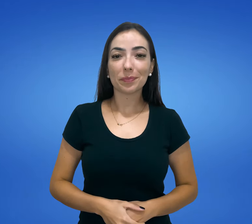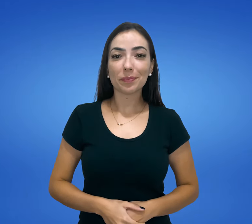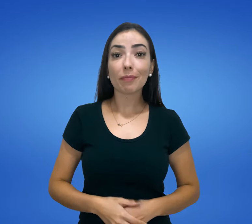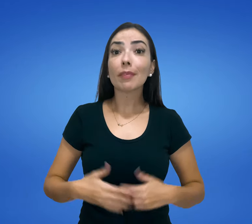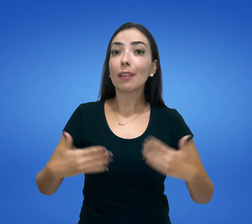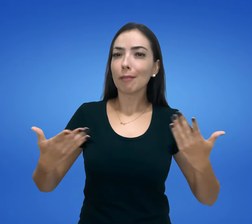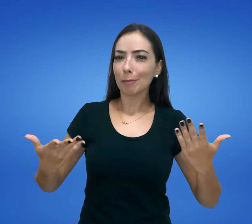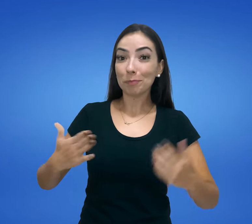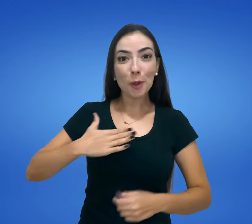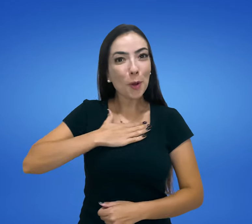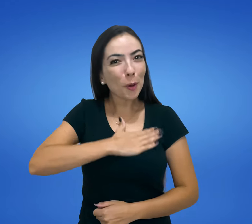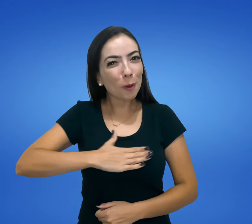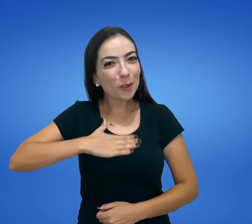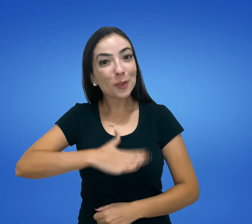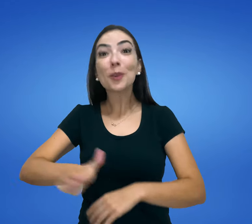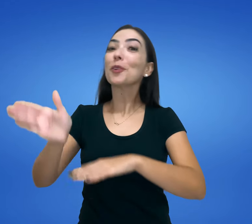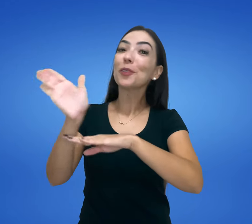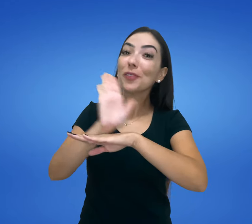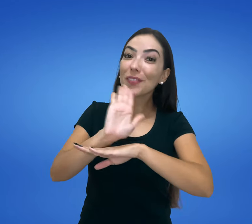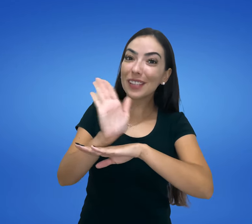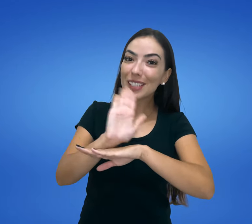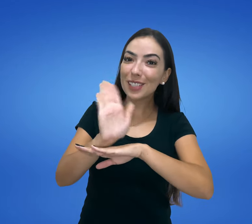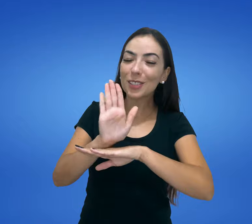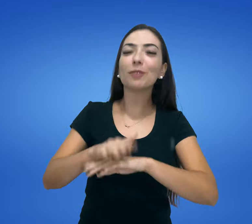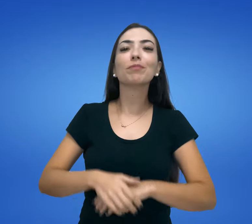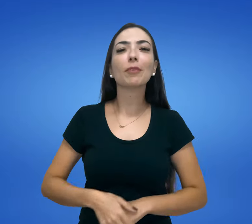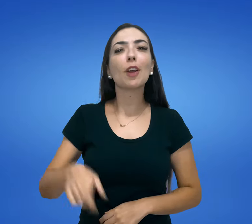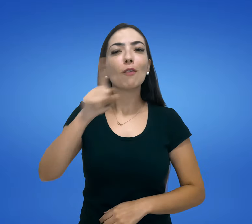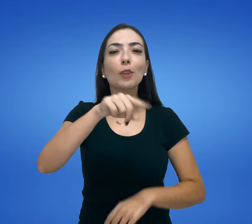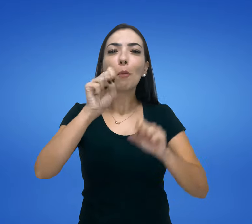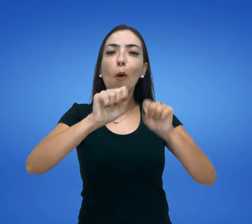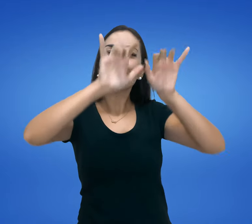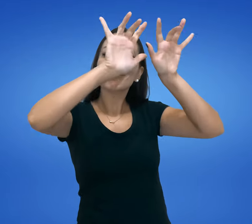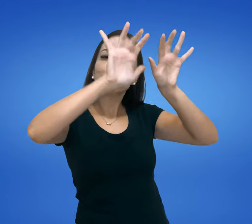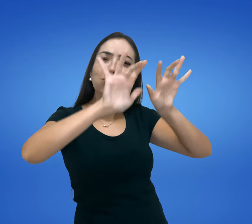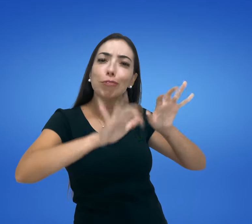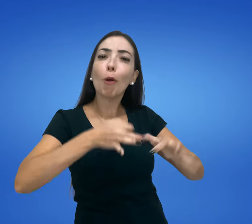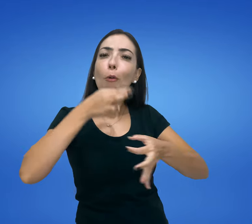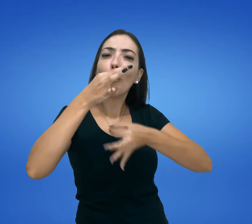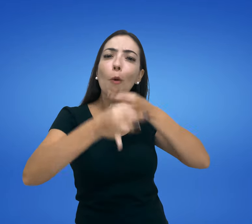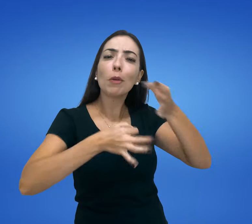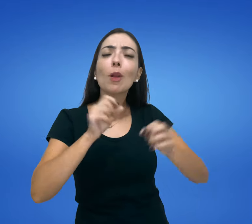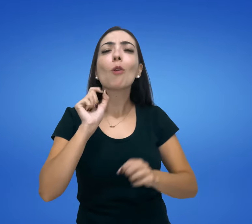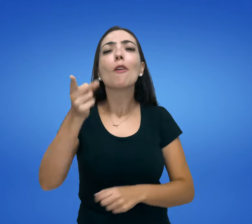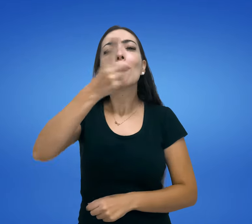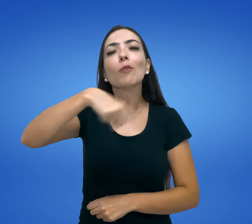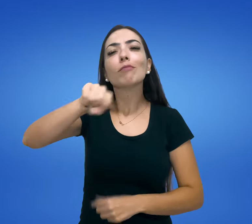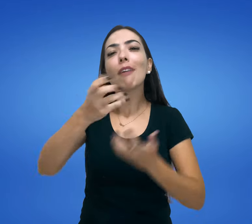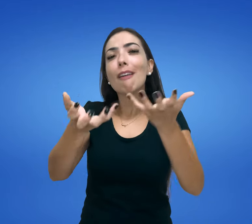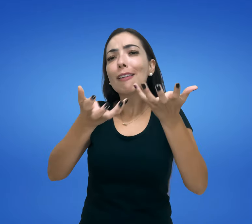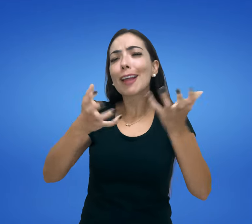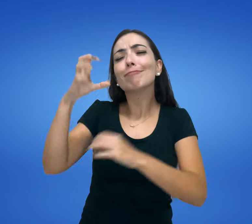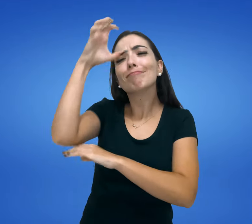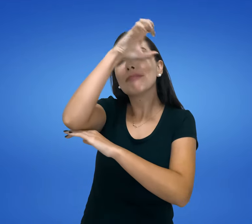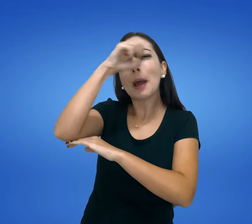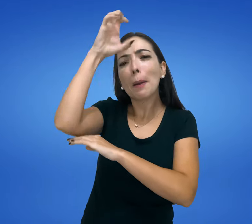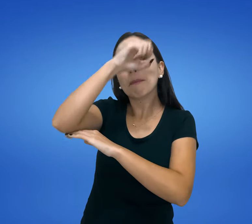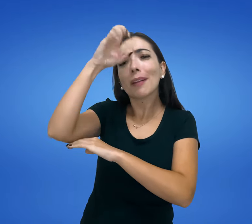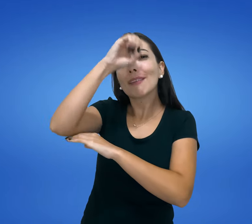Então, gostaram desse vídeo? Coloque suas sugestões e curiosidades que vocês gostariam de aprender sobre a